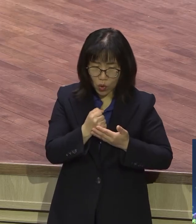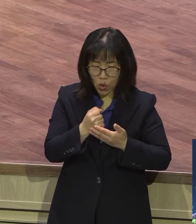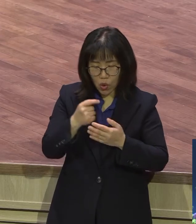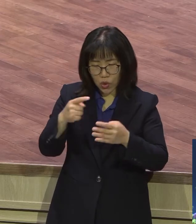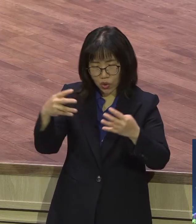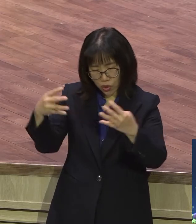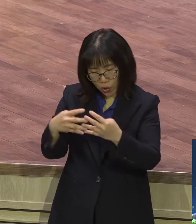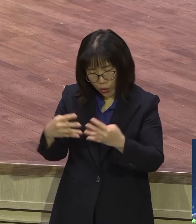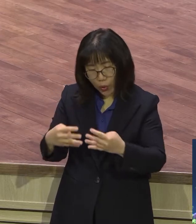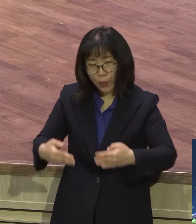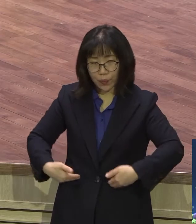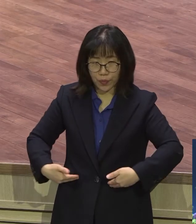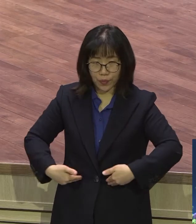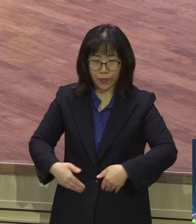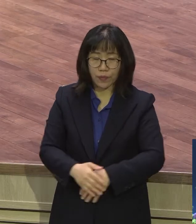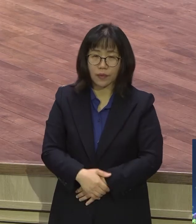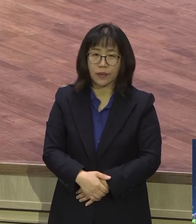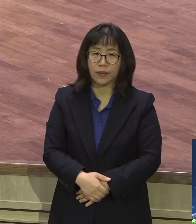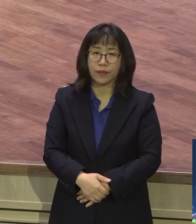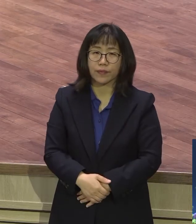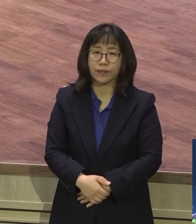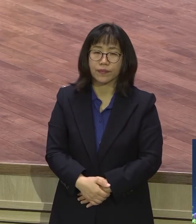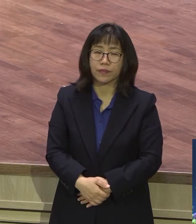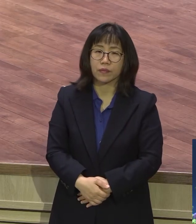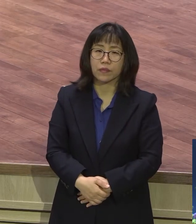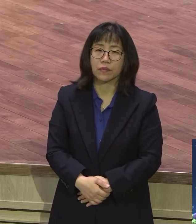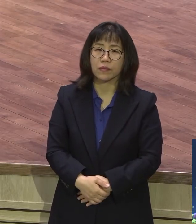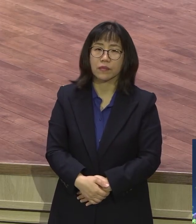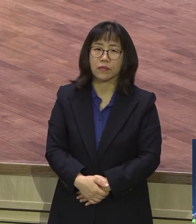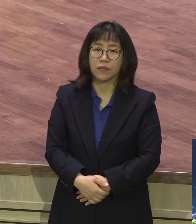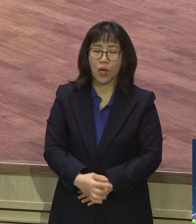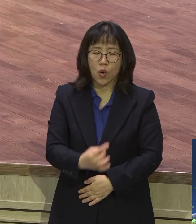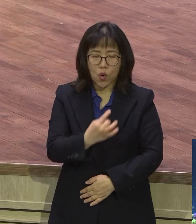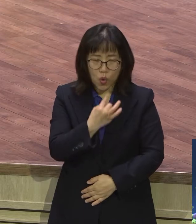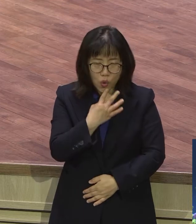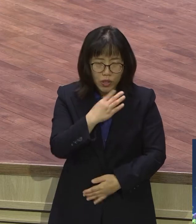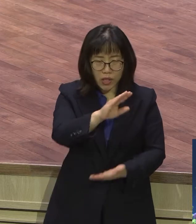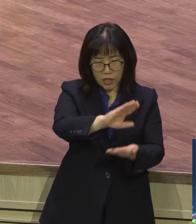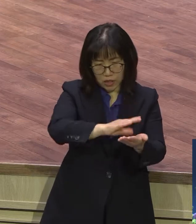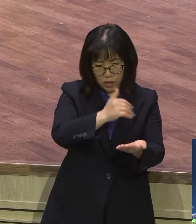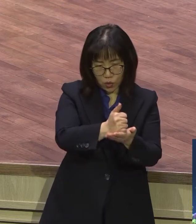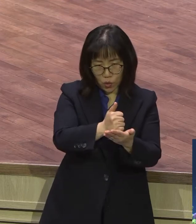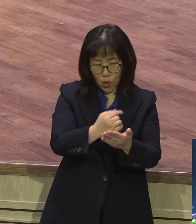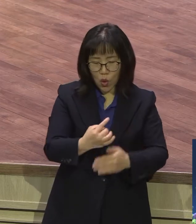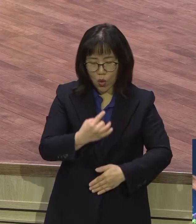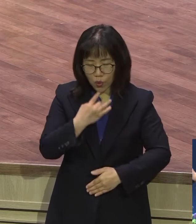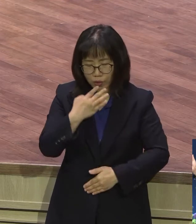삶이 이런 삼오직의 삶이 되요 삼오직 오직 그리스도 오직 하나님 나라 오직 성정은 끝